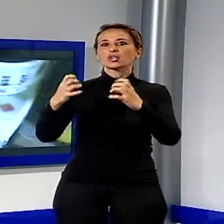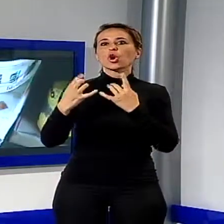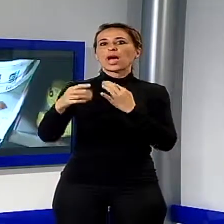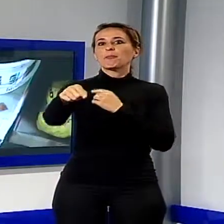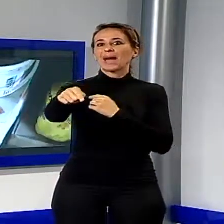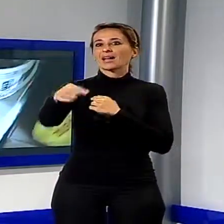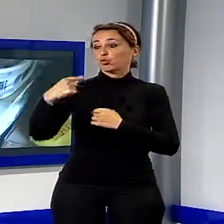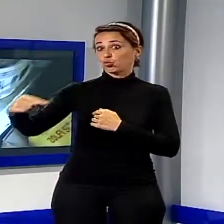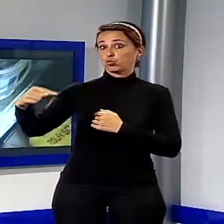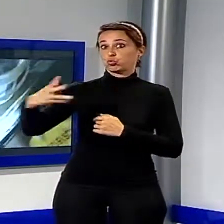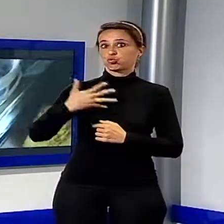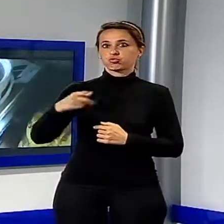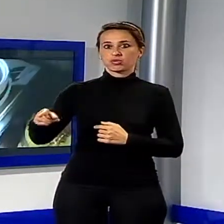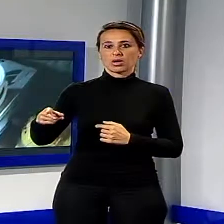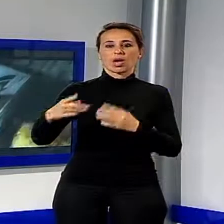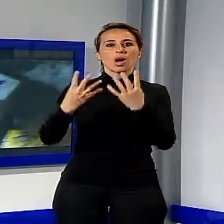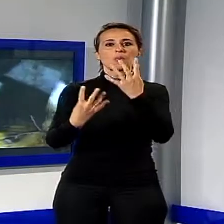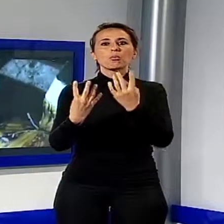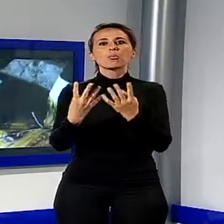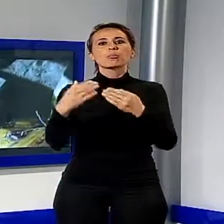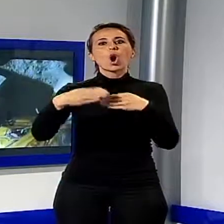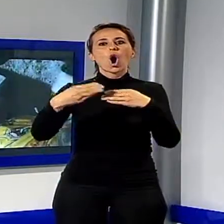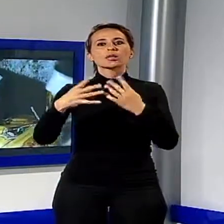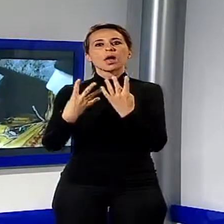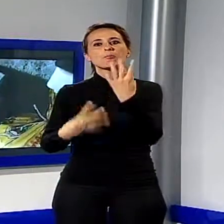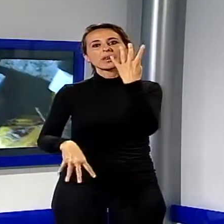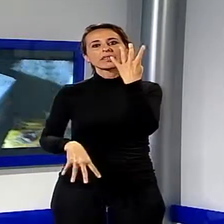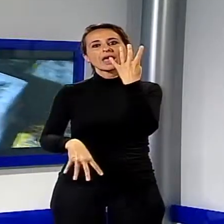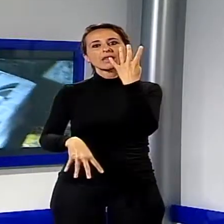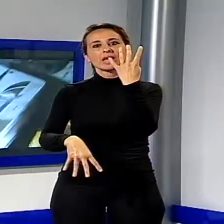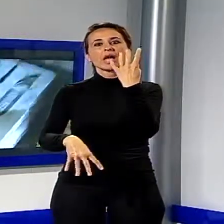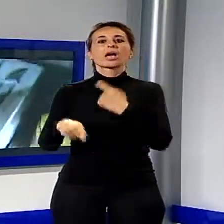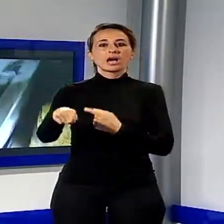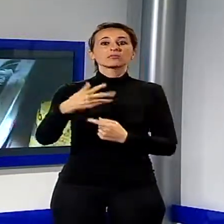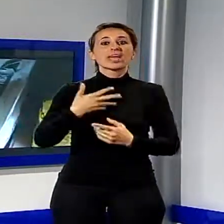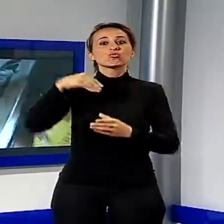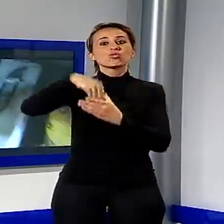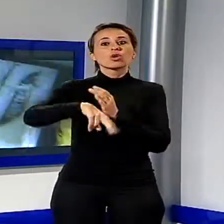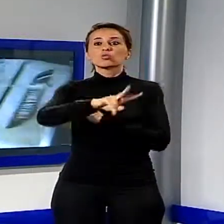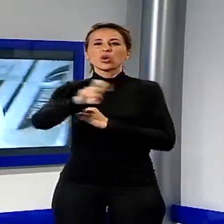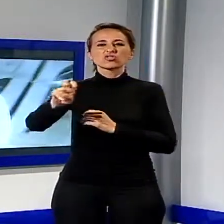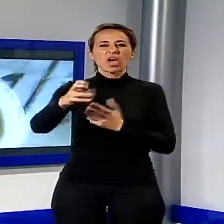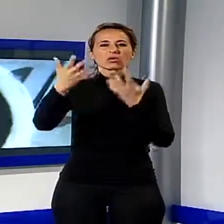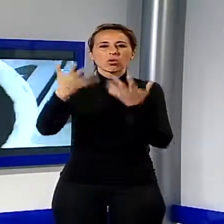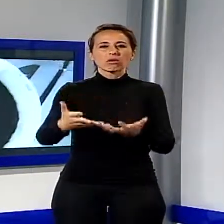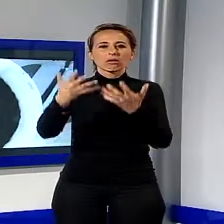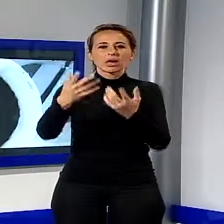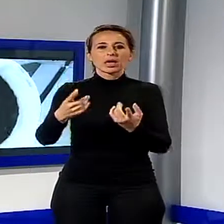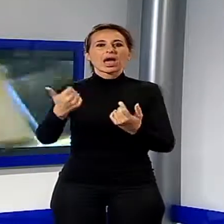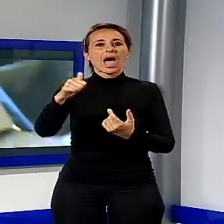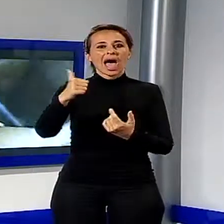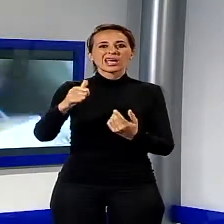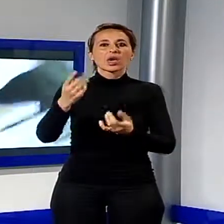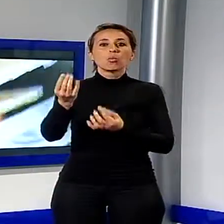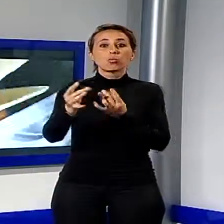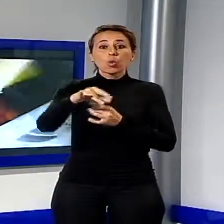composta da più di 200 kg di materiale esplosivo e pirotecnico, detenuto illegalmente, oltre a 40 kg di polvere da cava e 9